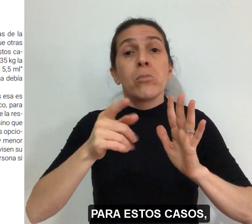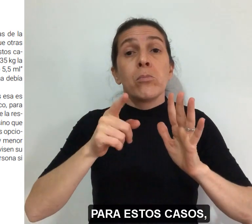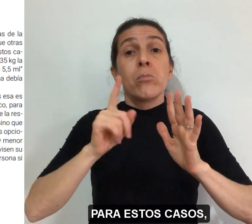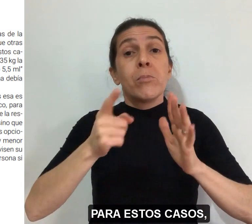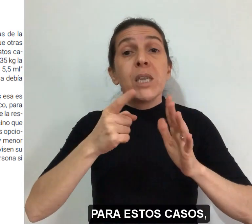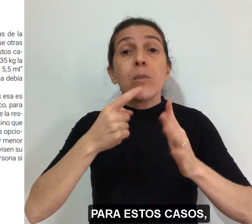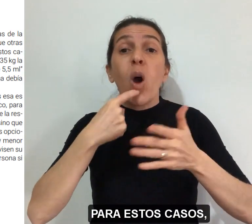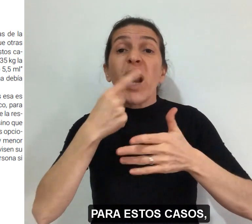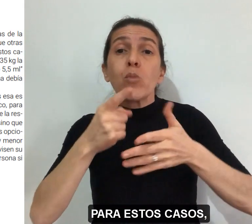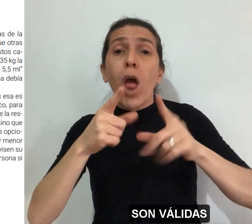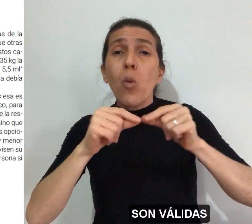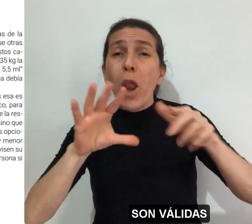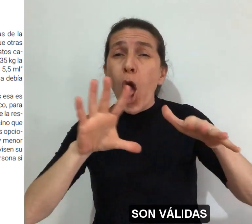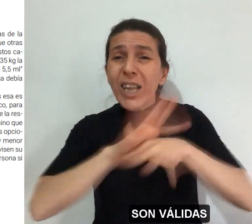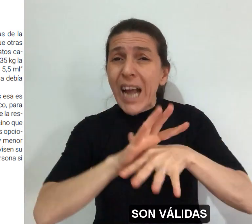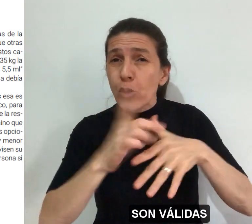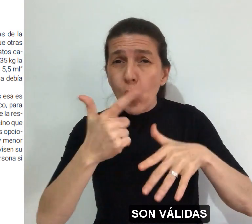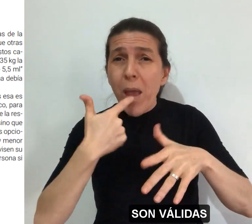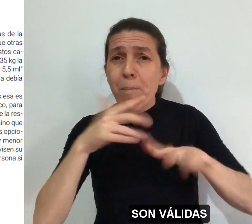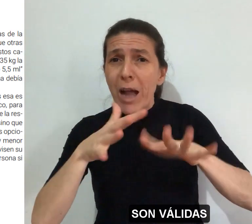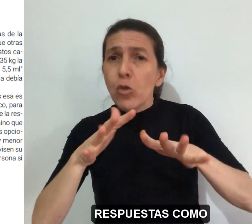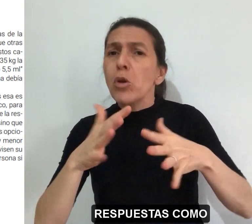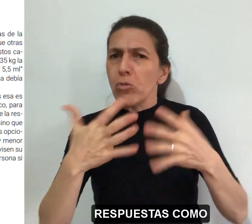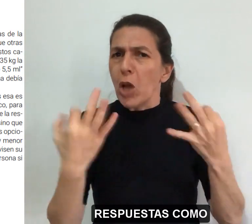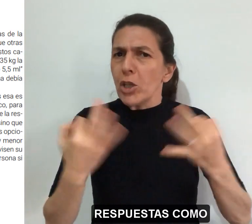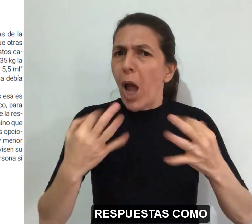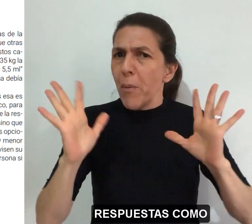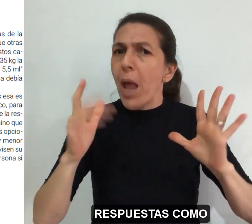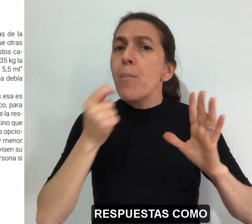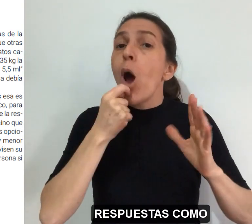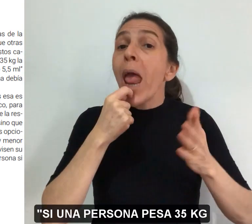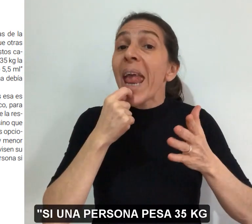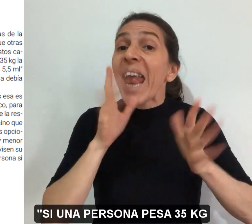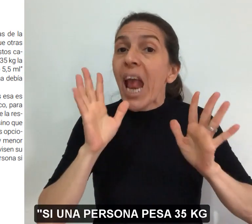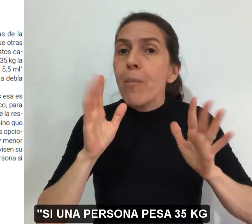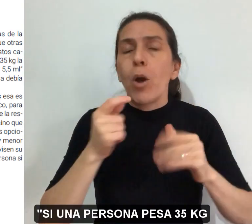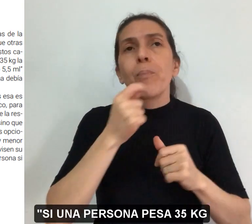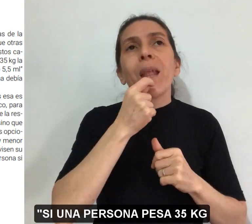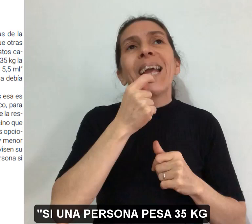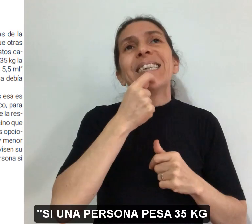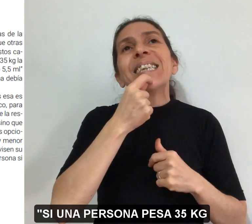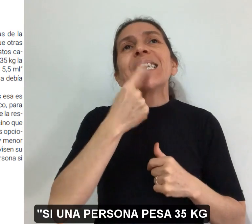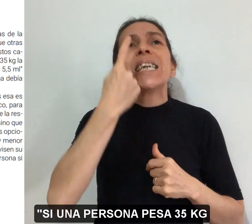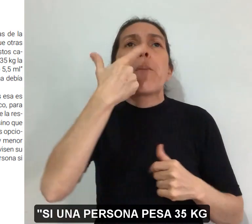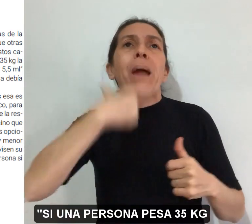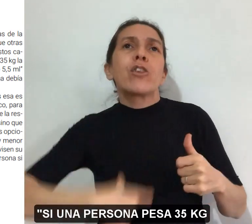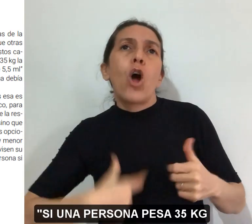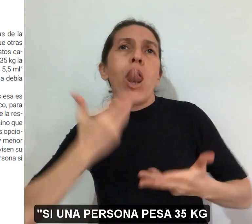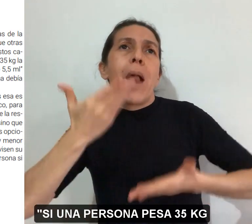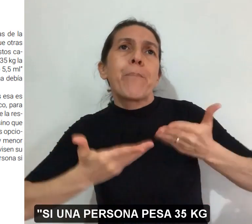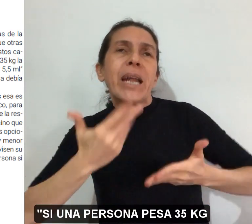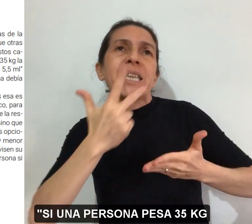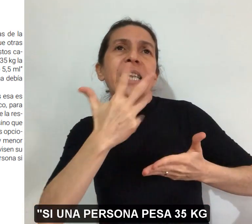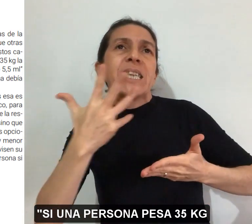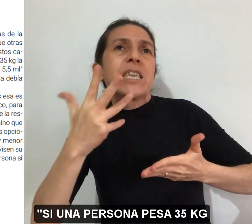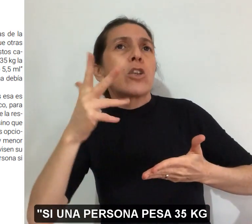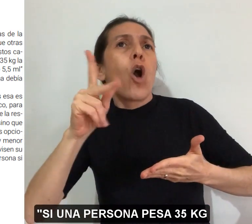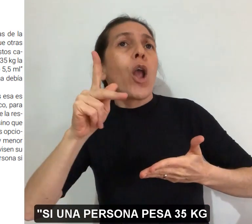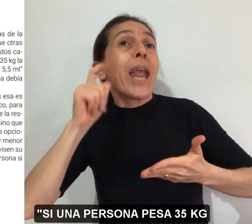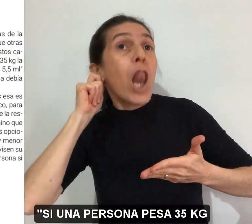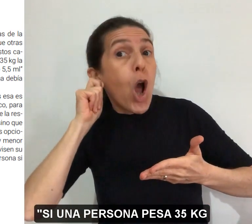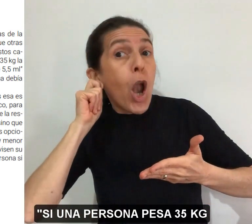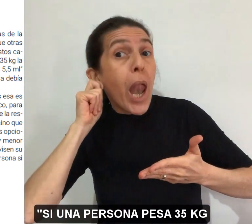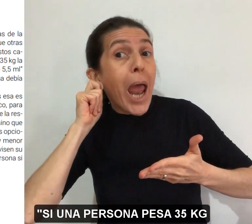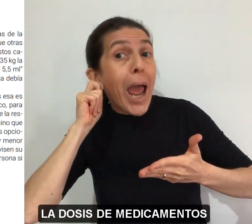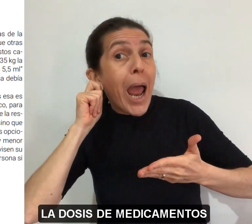Para estos casos son válidas respuestas como si una persona pesa 35